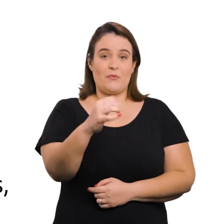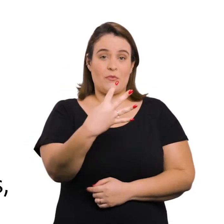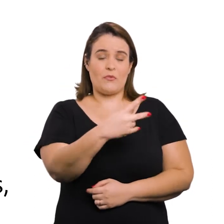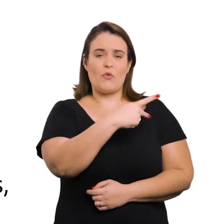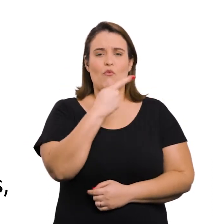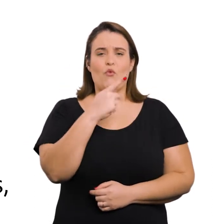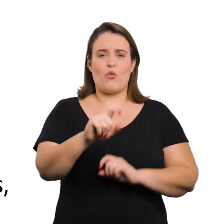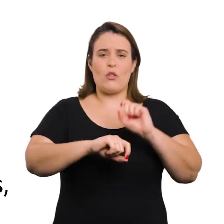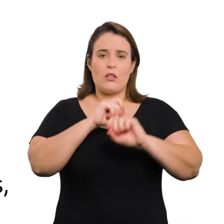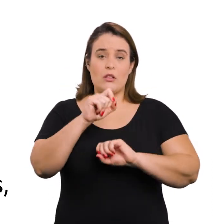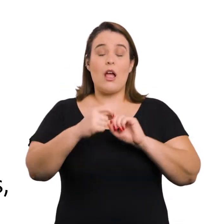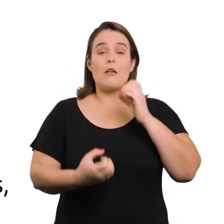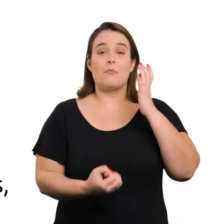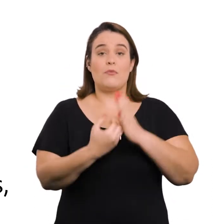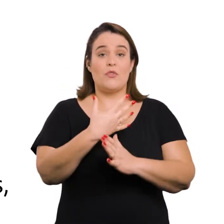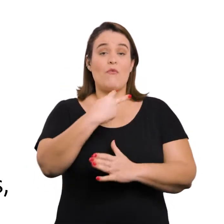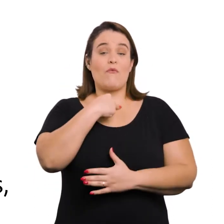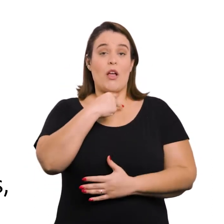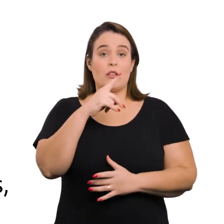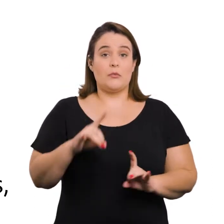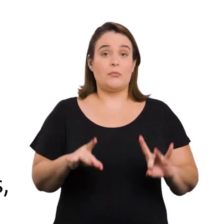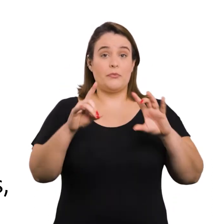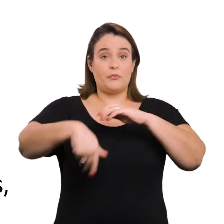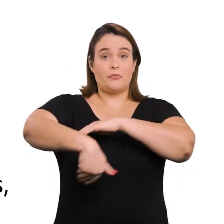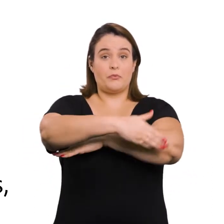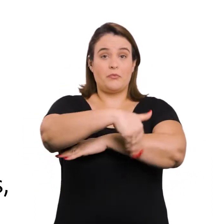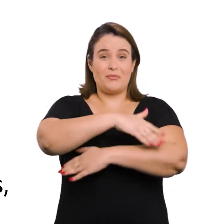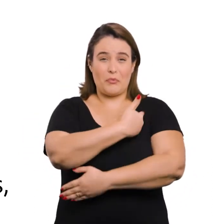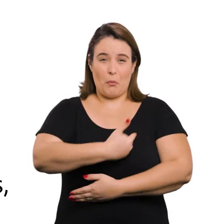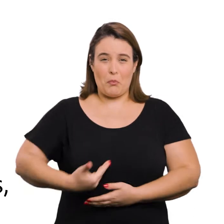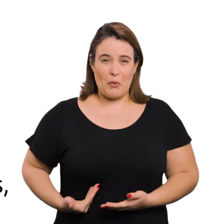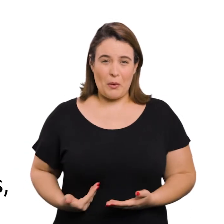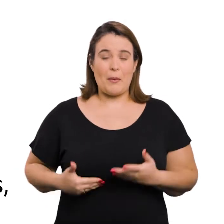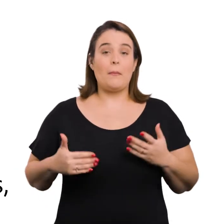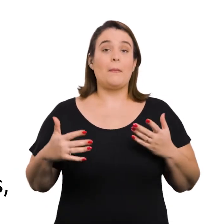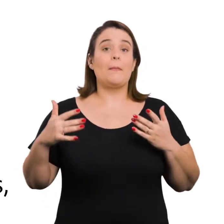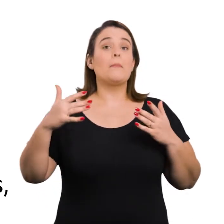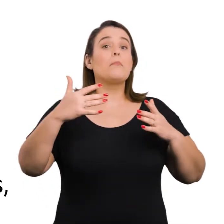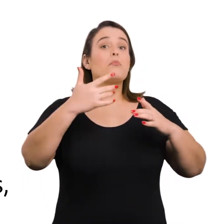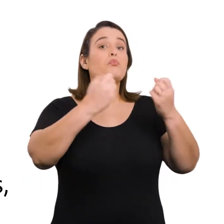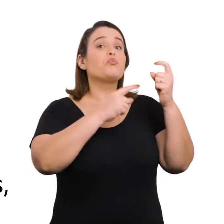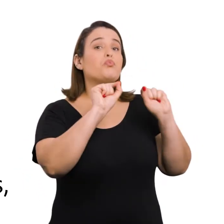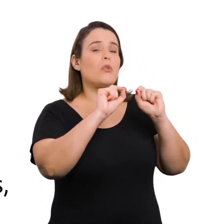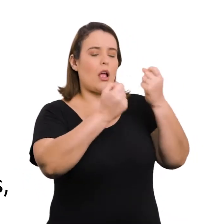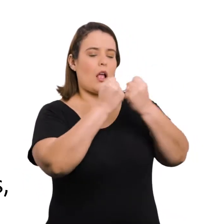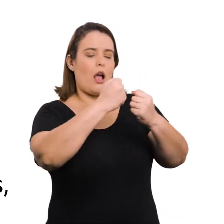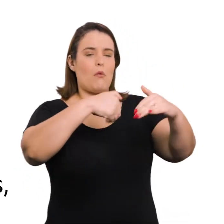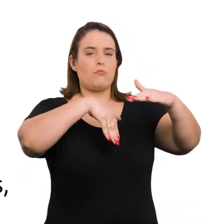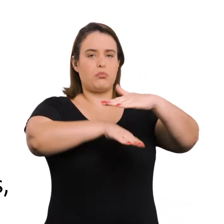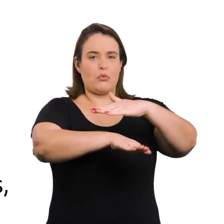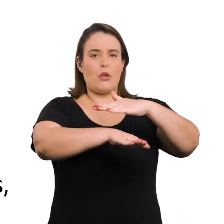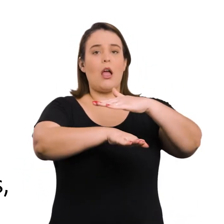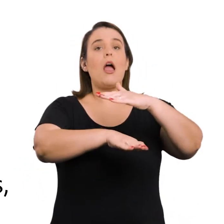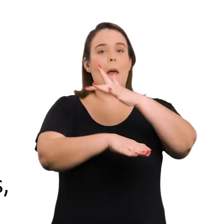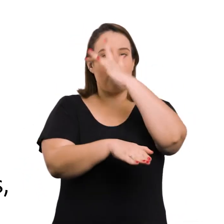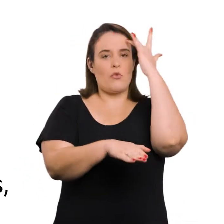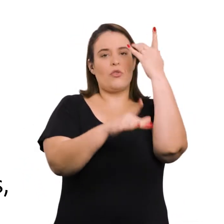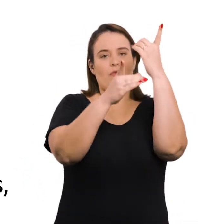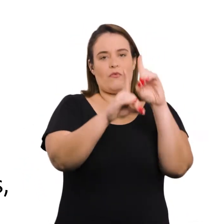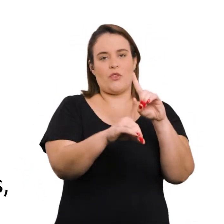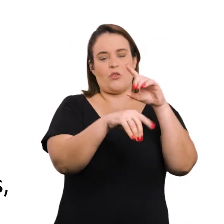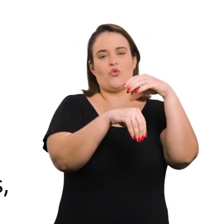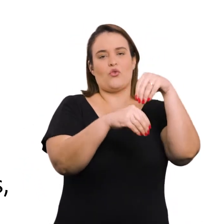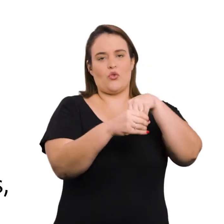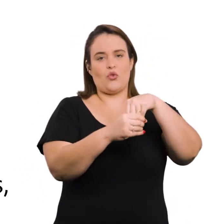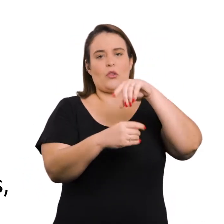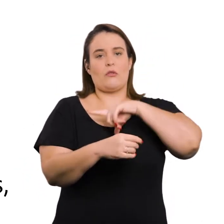Dispõe sobre a criação de vagas especiais nas vias públicas municipais para estacionamento de veículos que conduzem pessoas